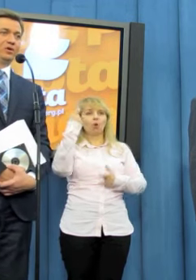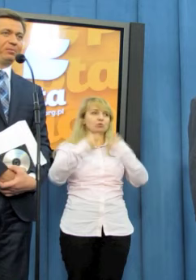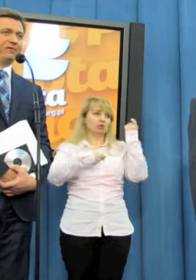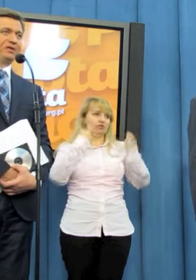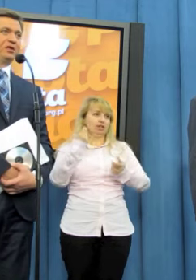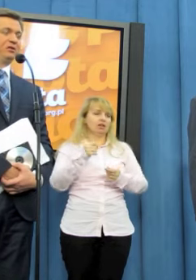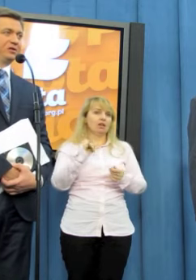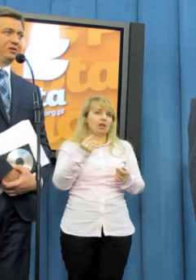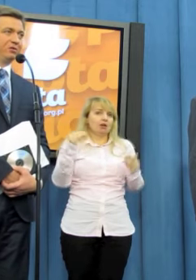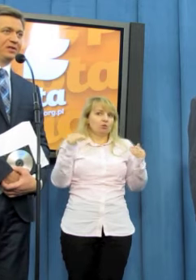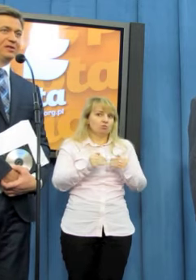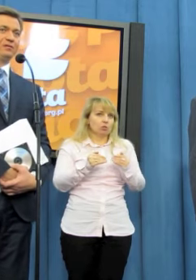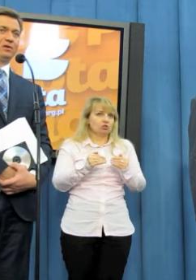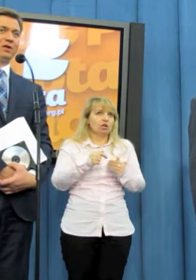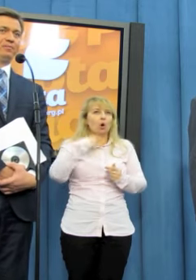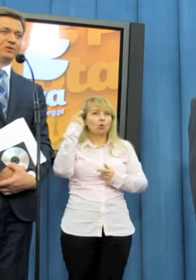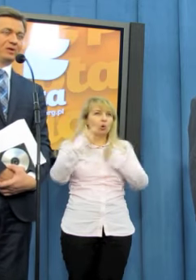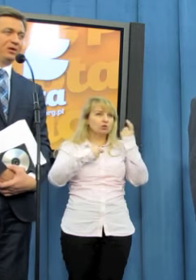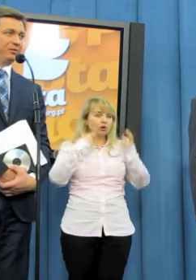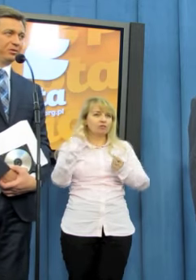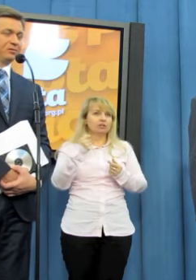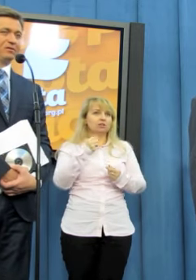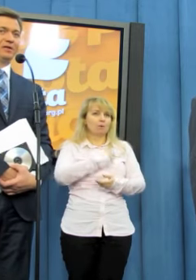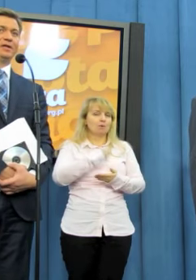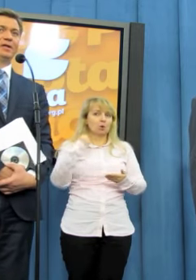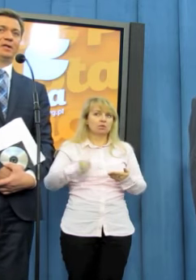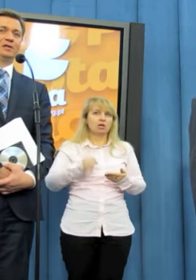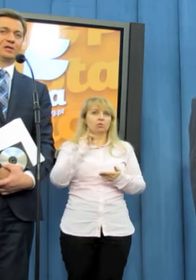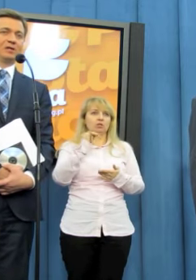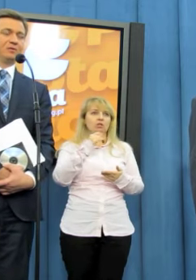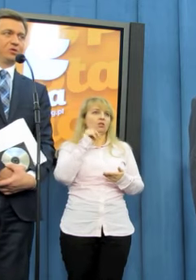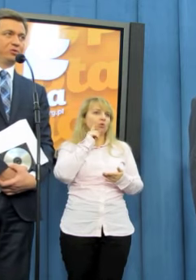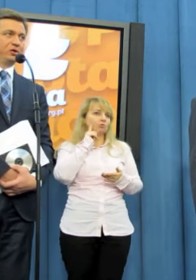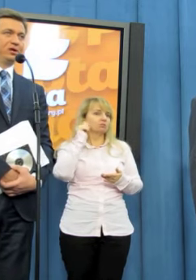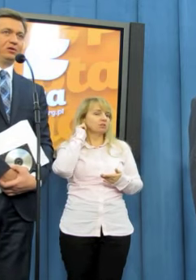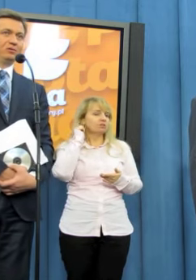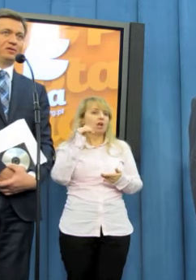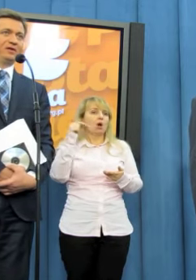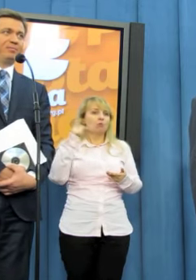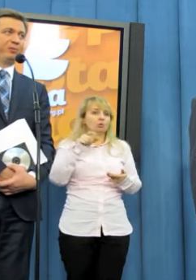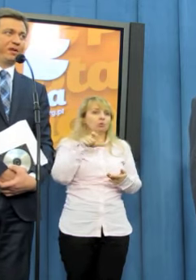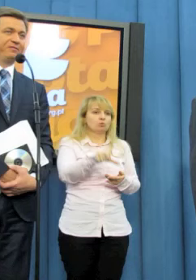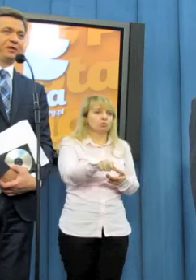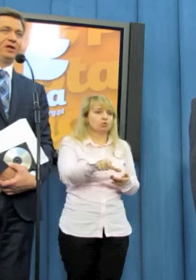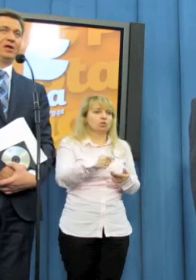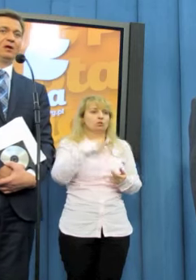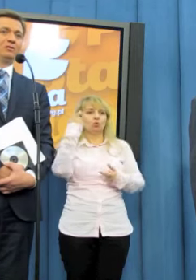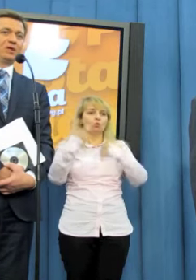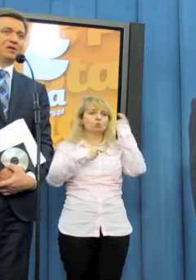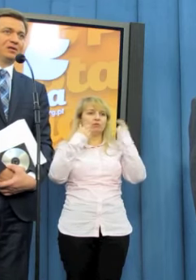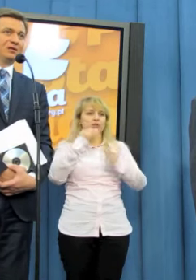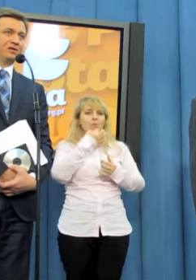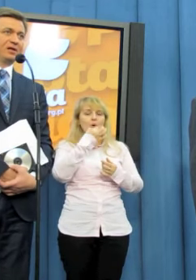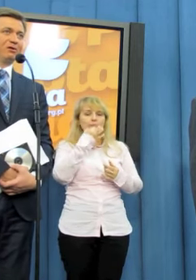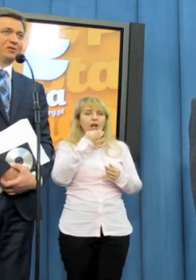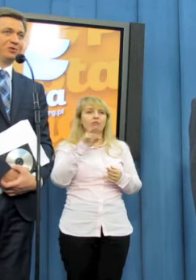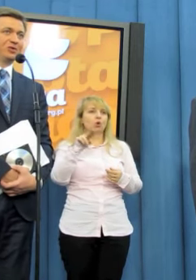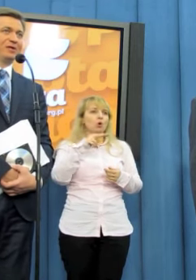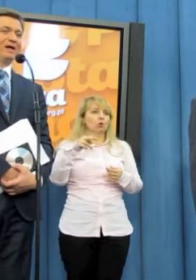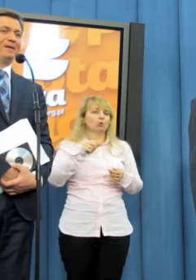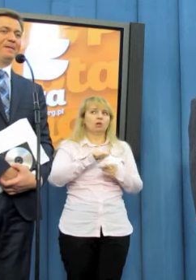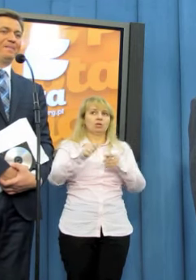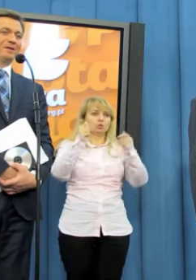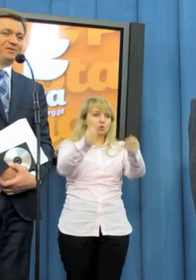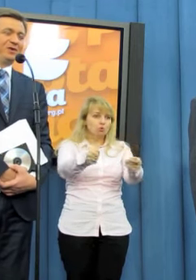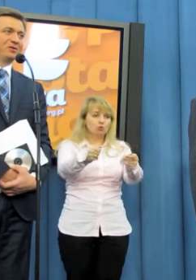doprowadzili do sytuacji, której posłanki i posłowie zostaną zmuszeni do głosowania poprawki, która została